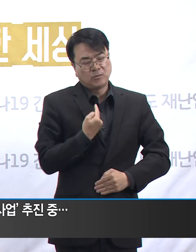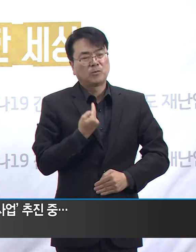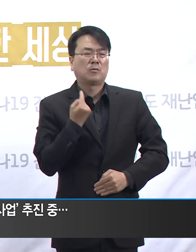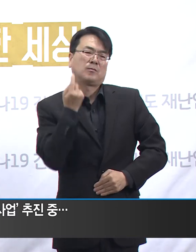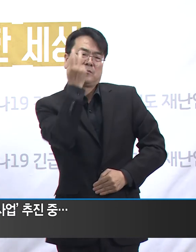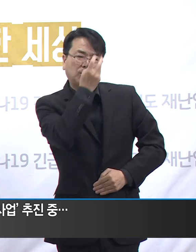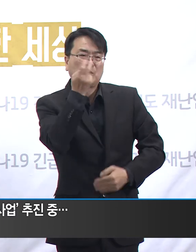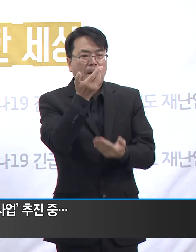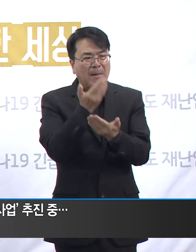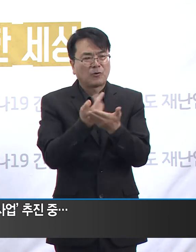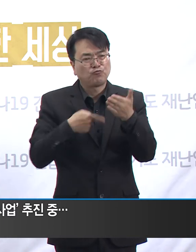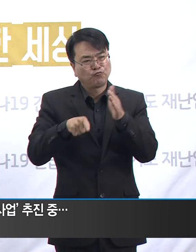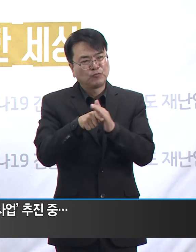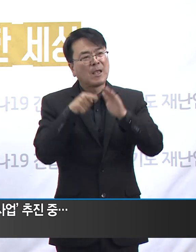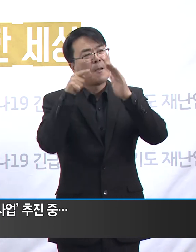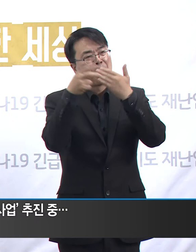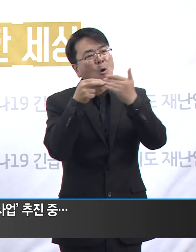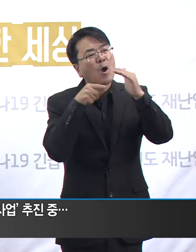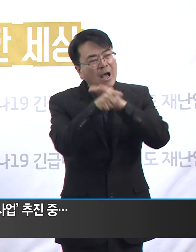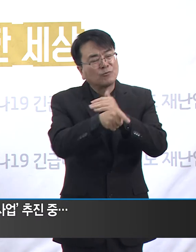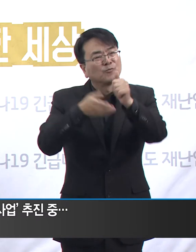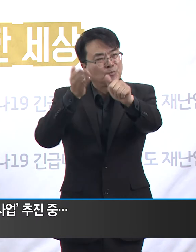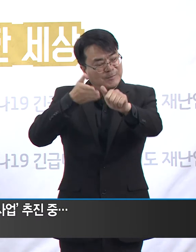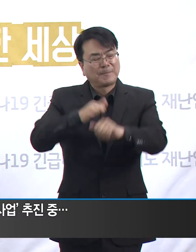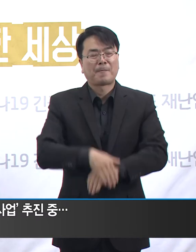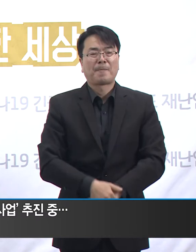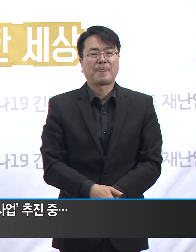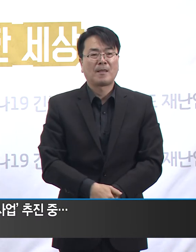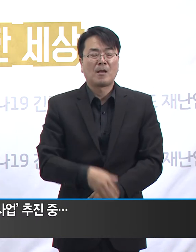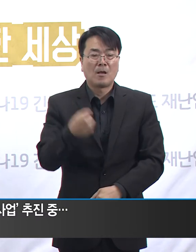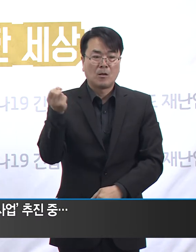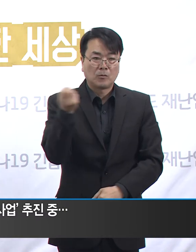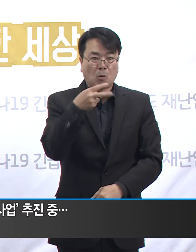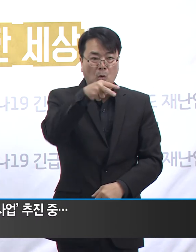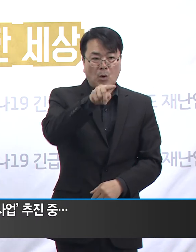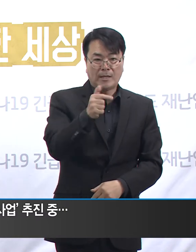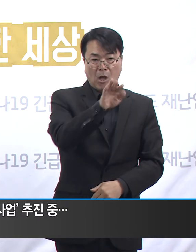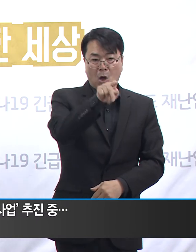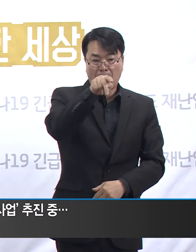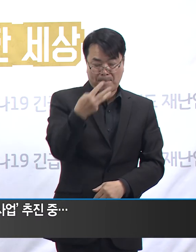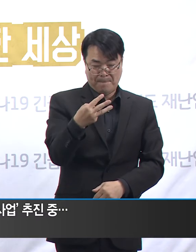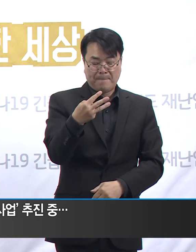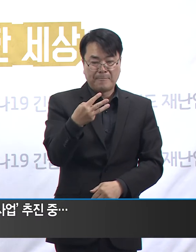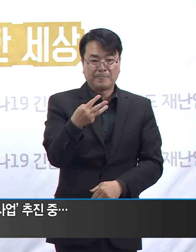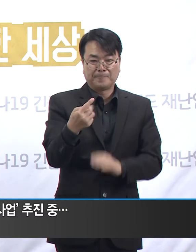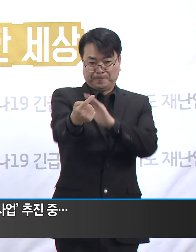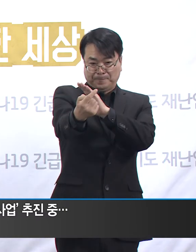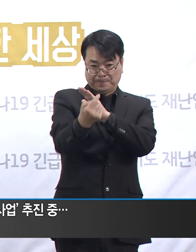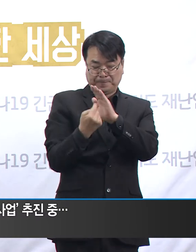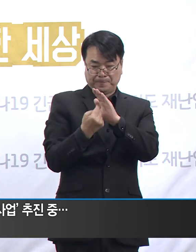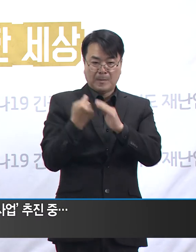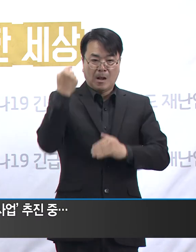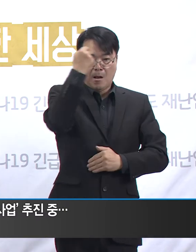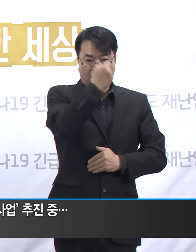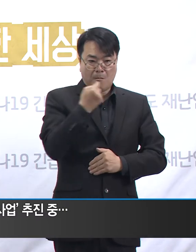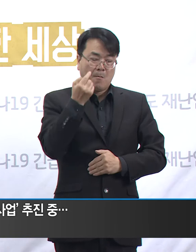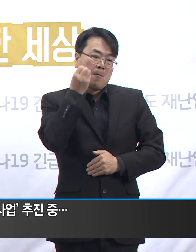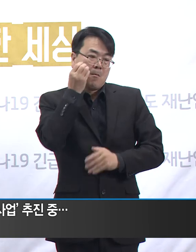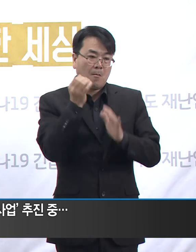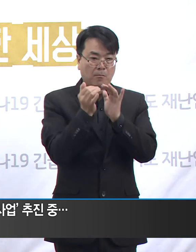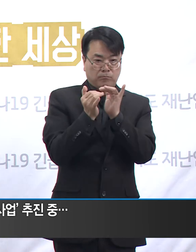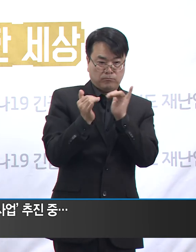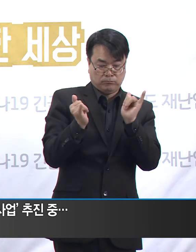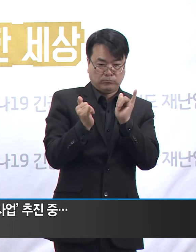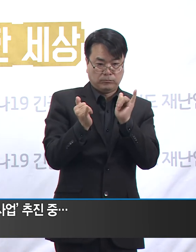당부드립니다. 반대로 선별진료소에 내방한 유증상제에 대하여 거주지 등을 이유로